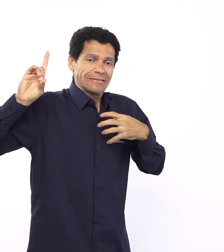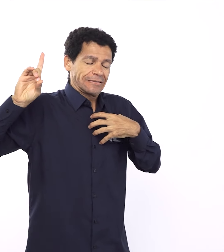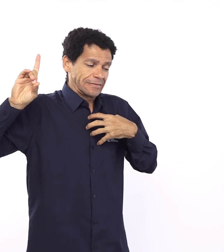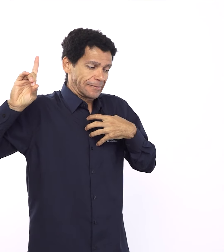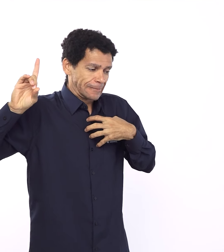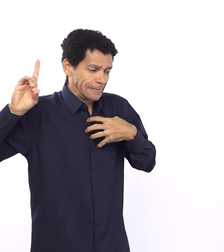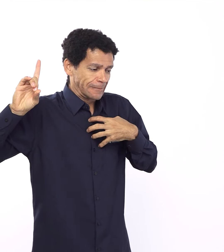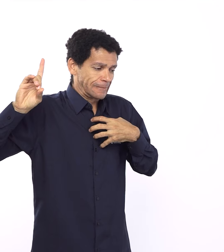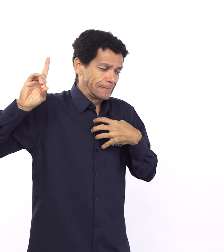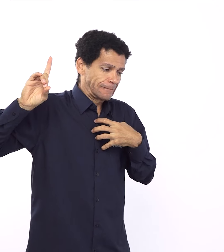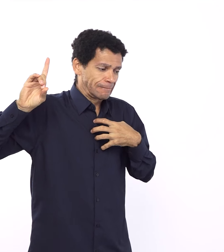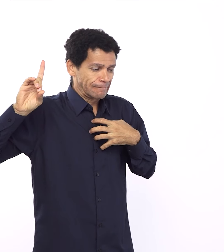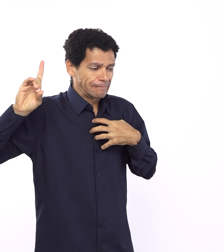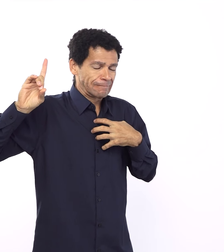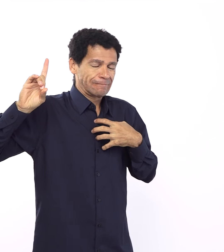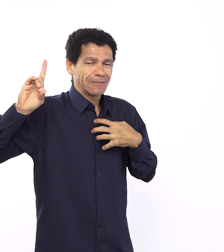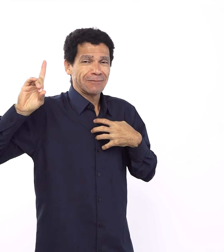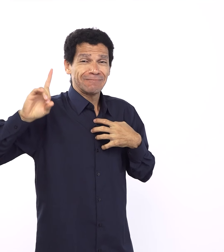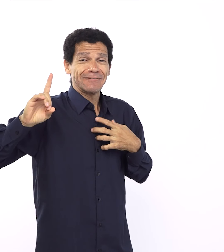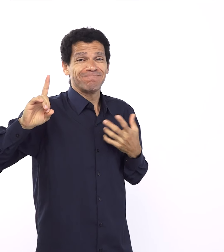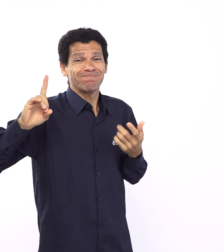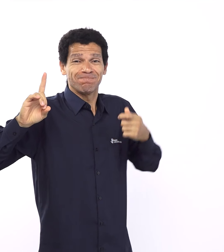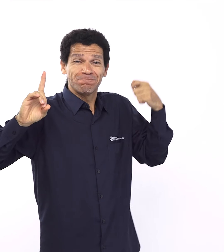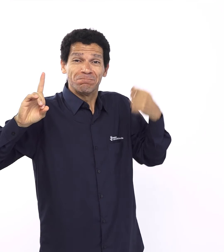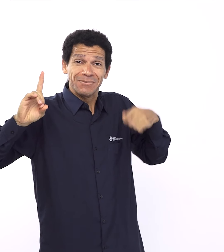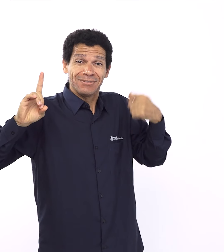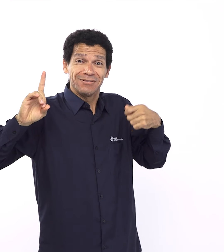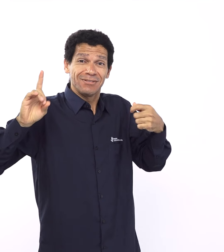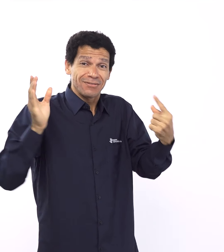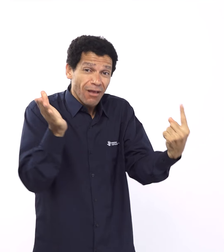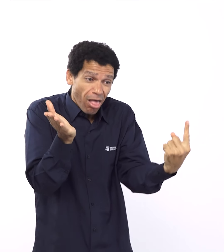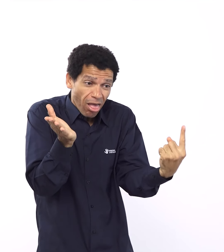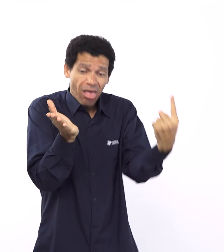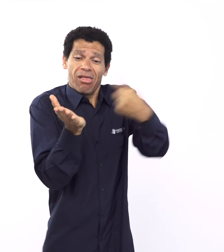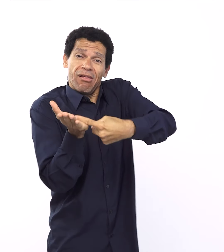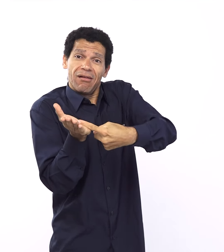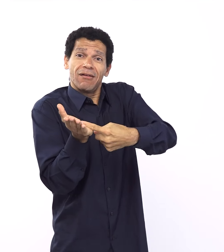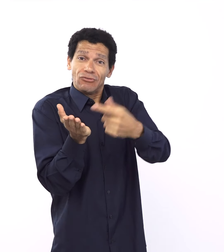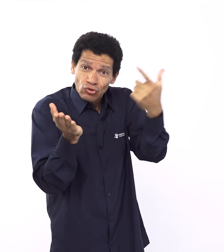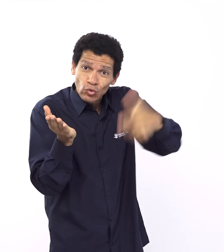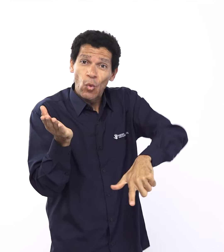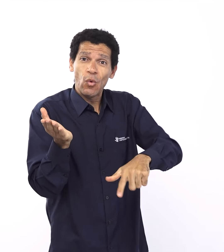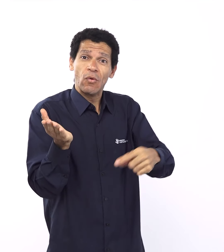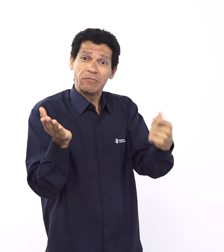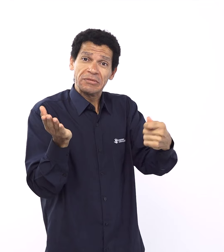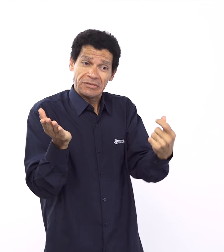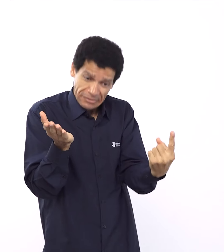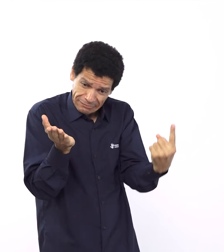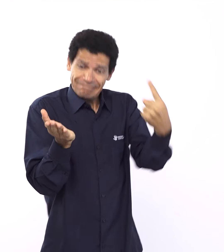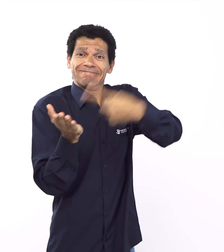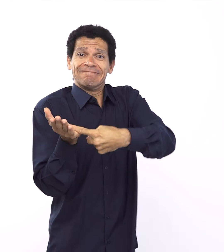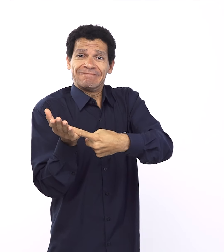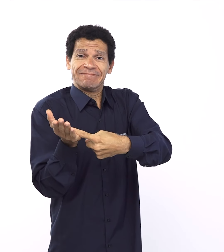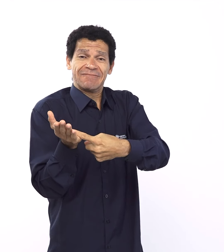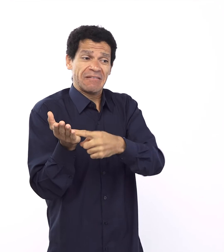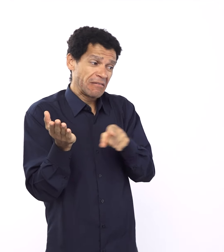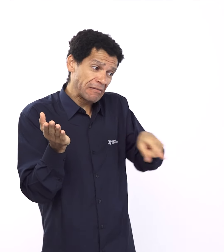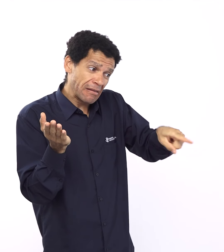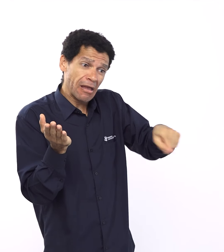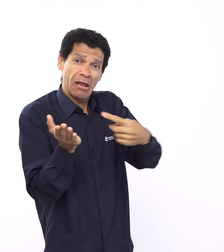fazer esse vínculo, essa aliança, né? Ou seja, aí entra de novo a graça, ou seria uma segunda visão de graça, que é